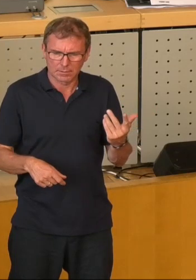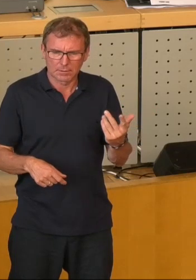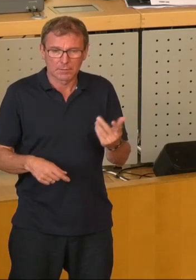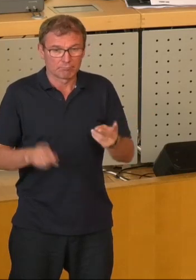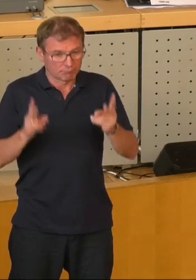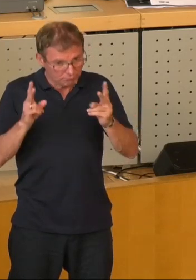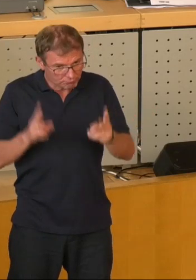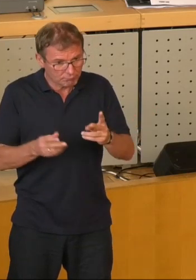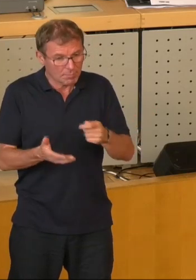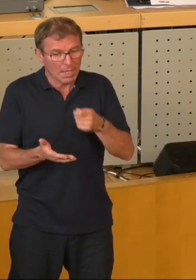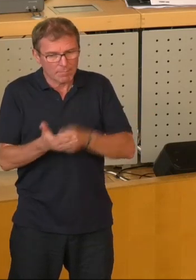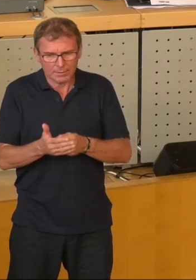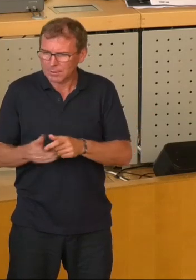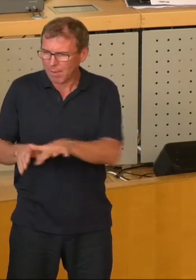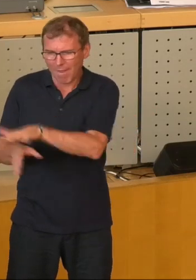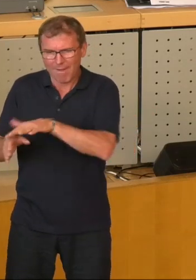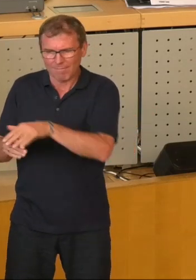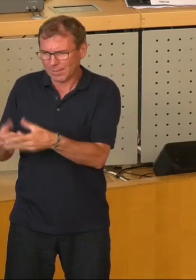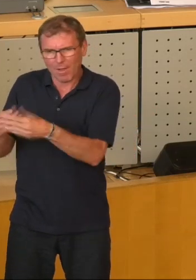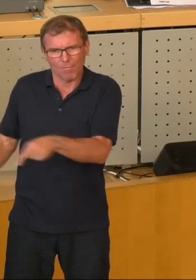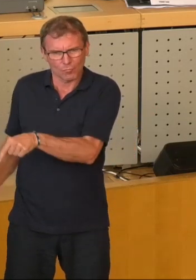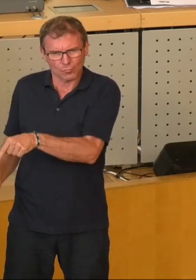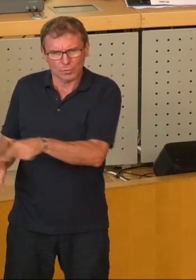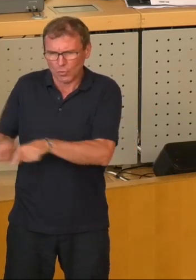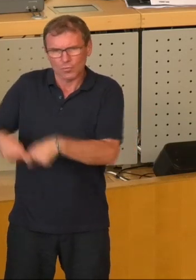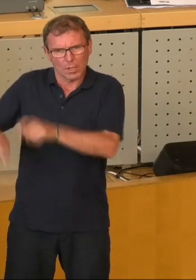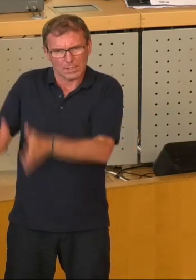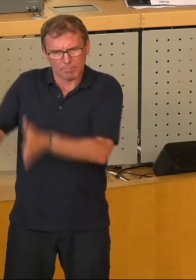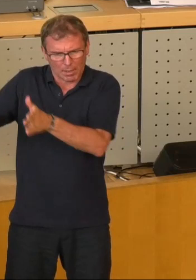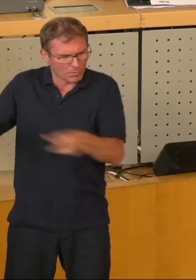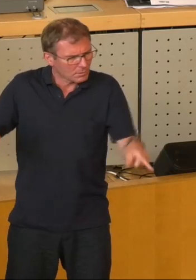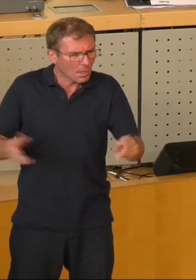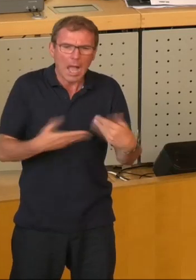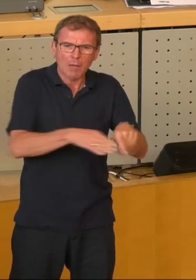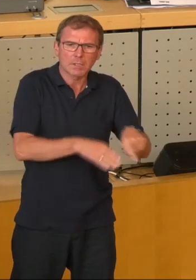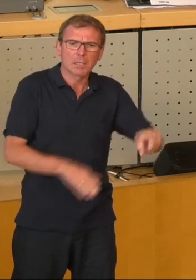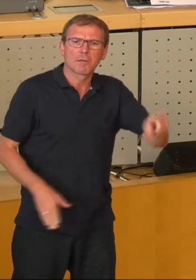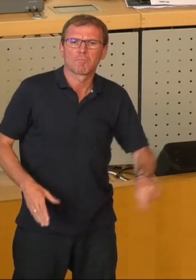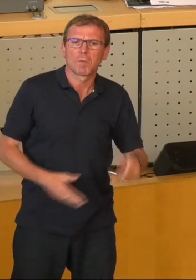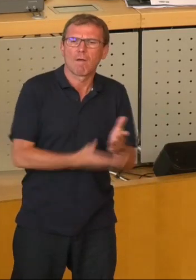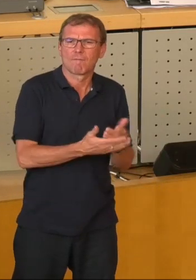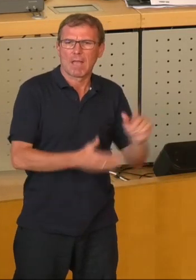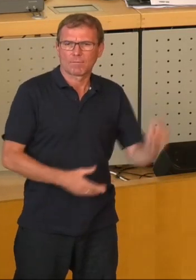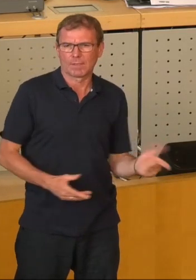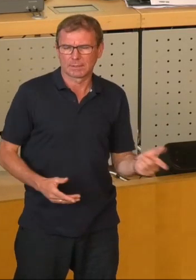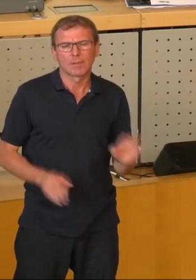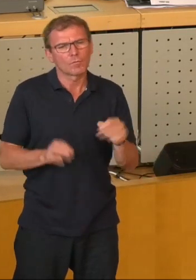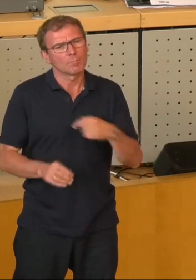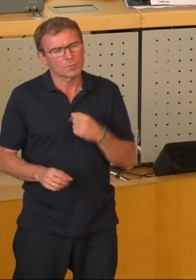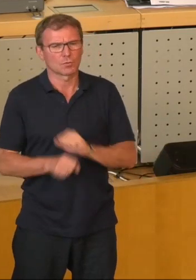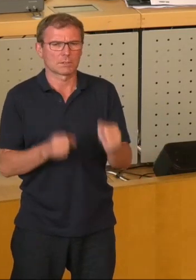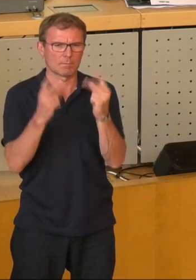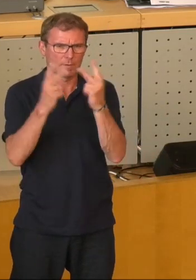quantitativ der Wertigkeit der verlorenen Flächen entspricht. Dies erscheint für mich auch deswegen erheblich, da aufgrund des